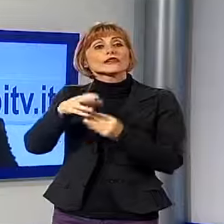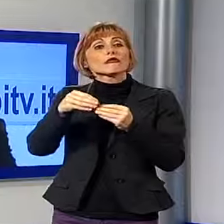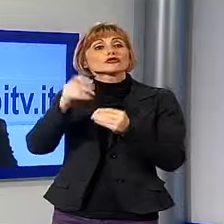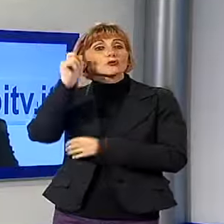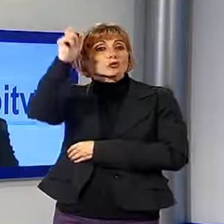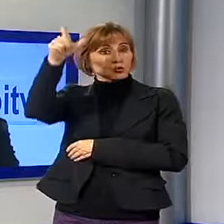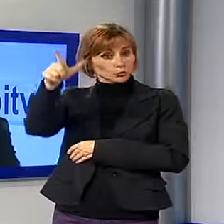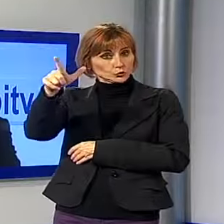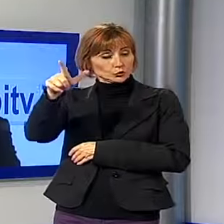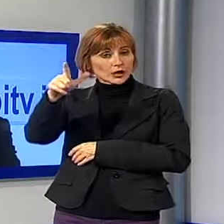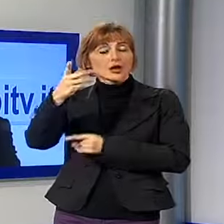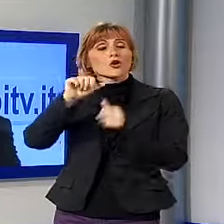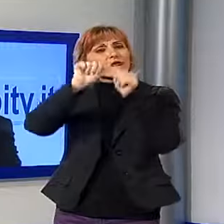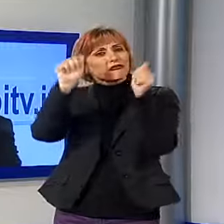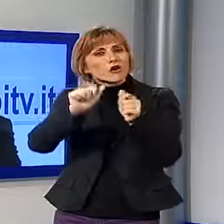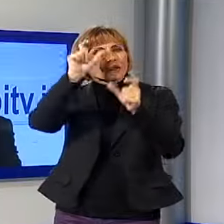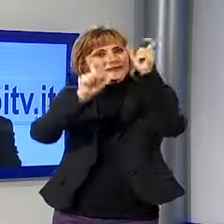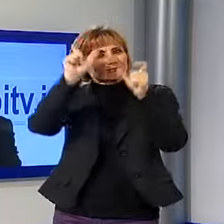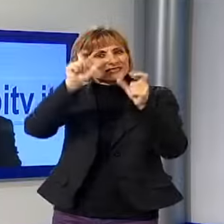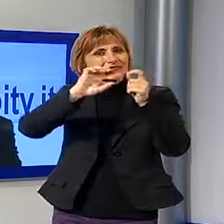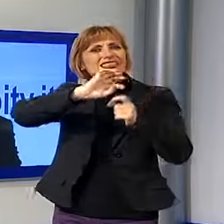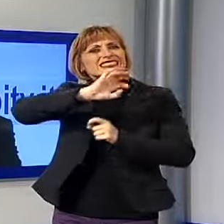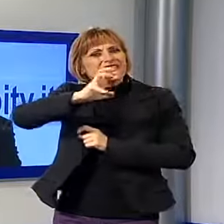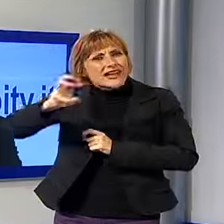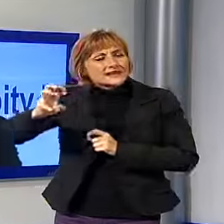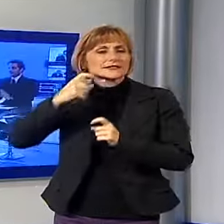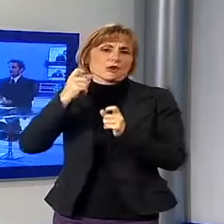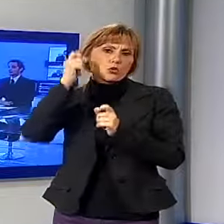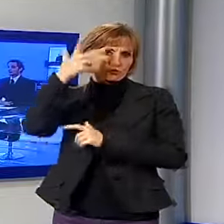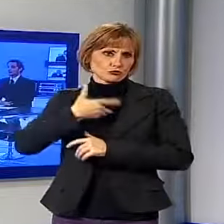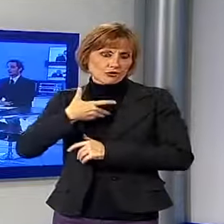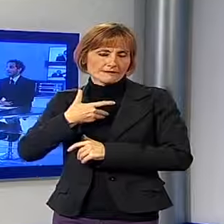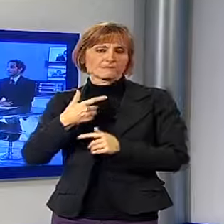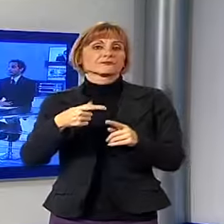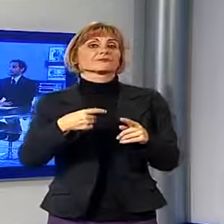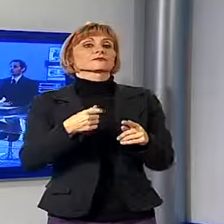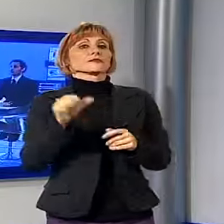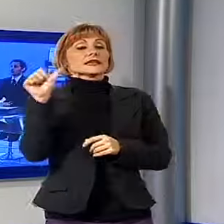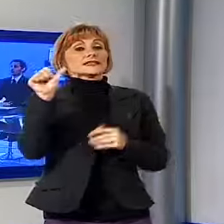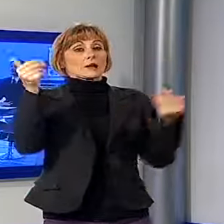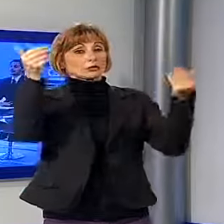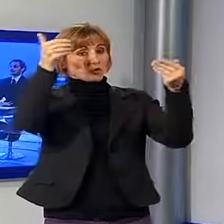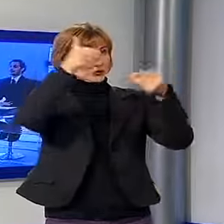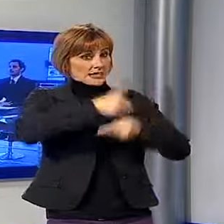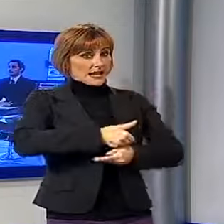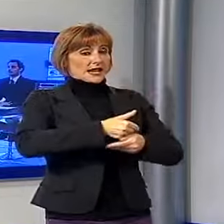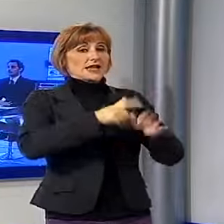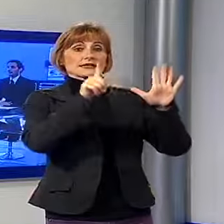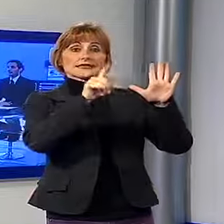espressioni, ma così è, per cui benvengano. Sabato sera alle 19.30 nel complesso di San